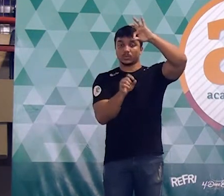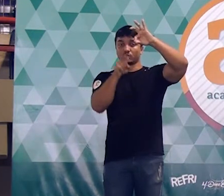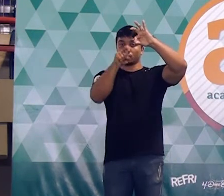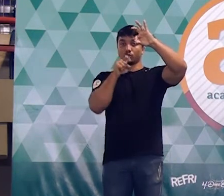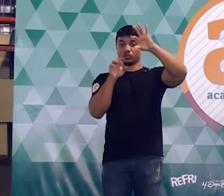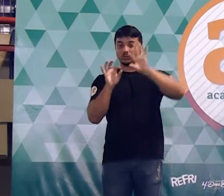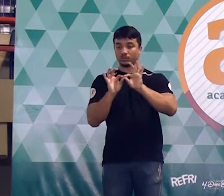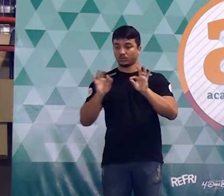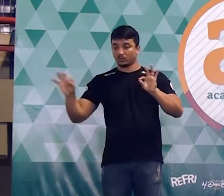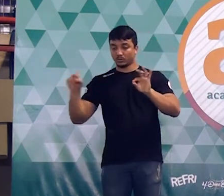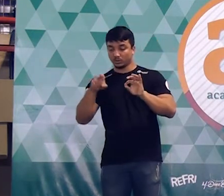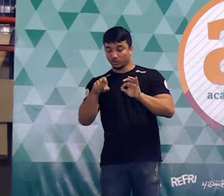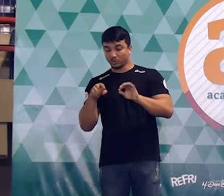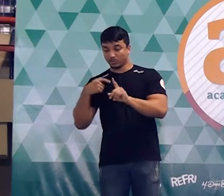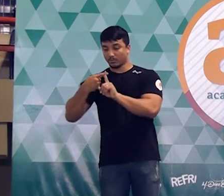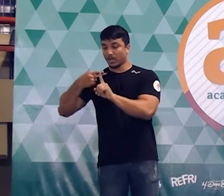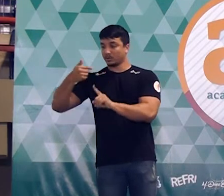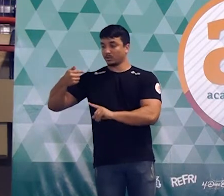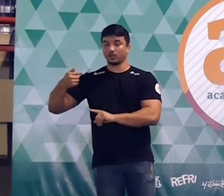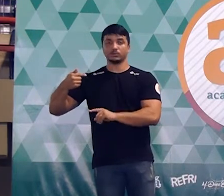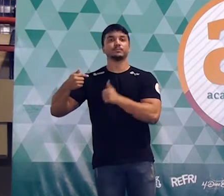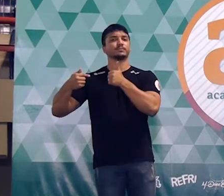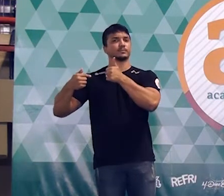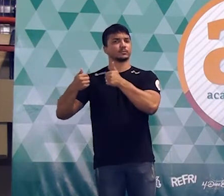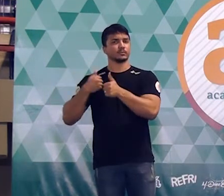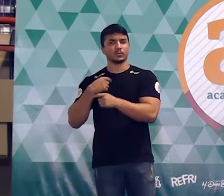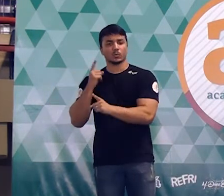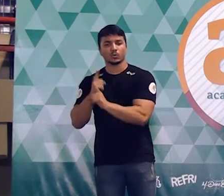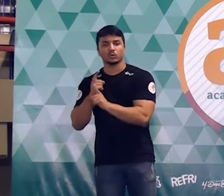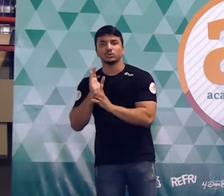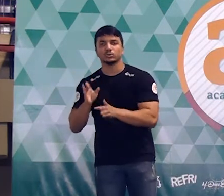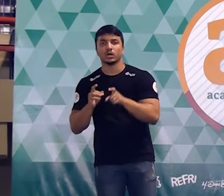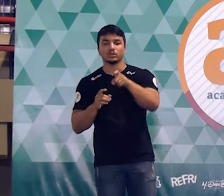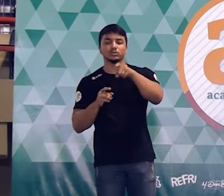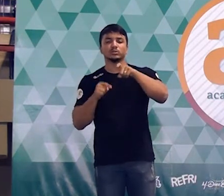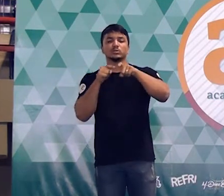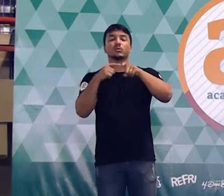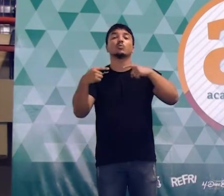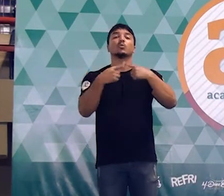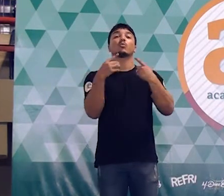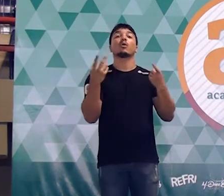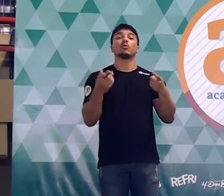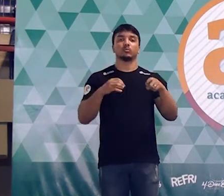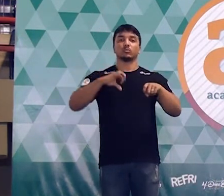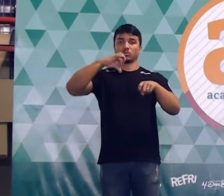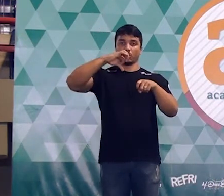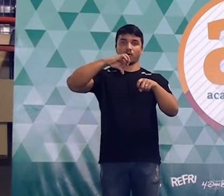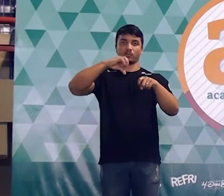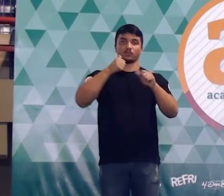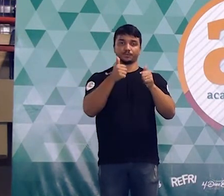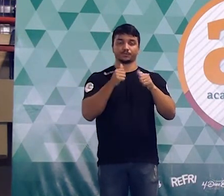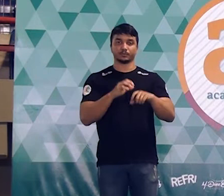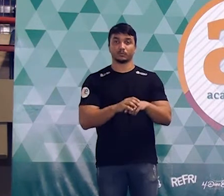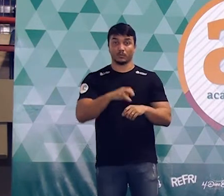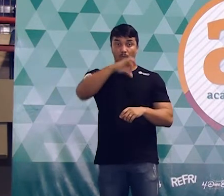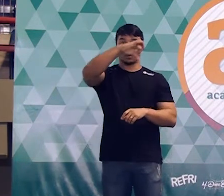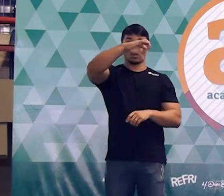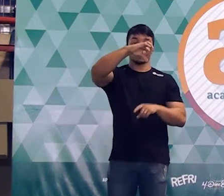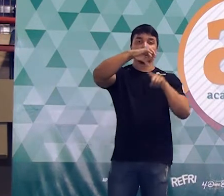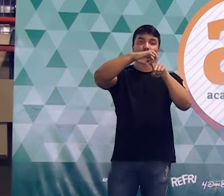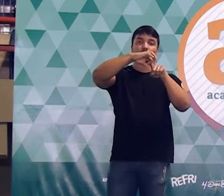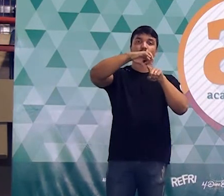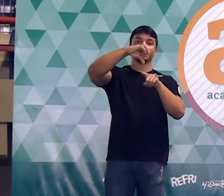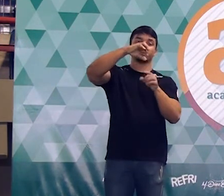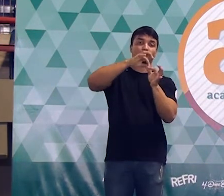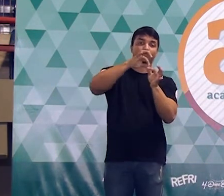o comprimento do retângulo era X mais 7. Só que eu determinei o valor do X. Quanto é que é o X? O X não é 9? Se o X é 9,